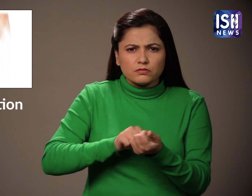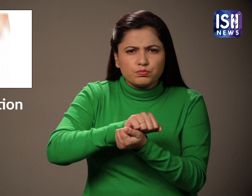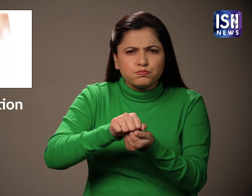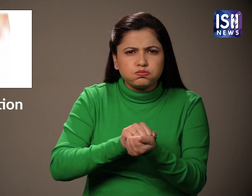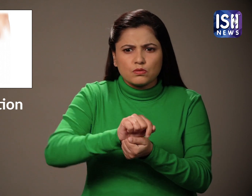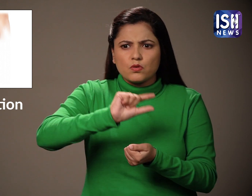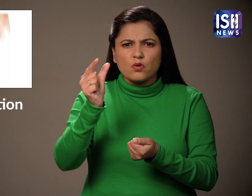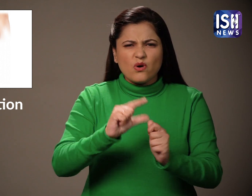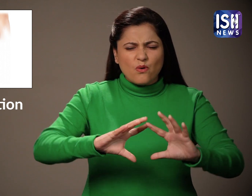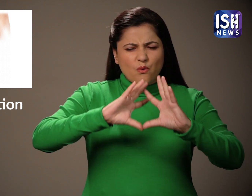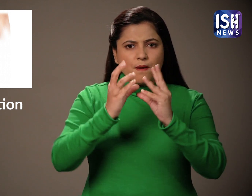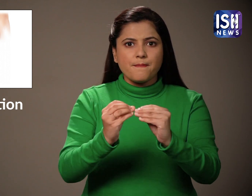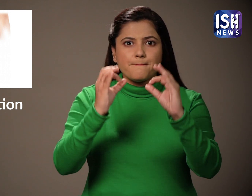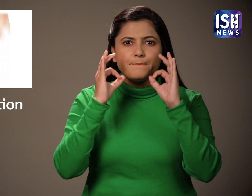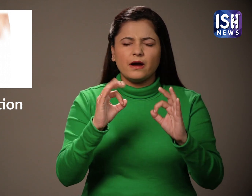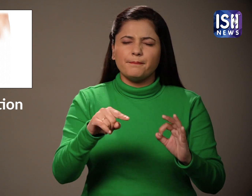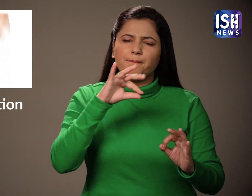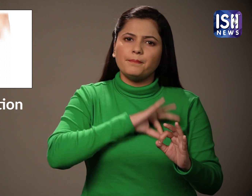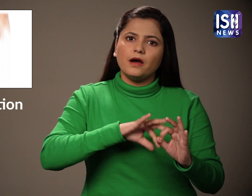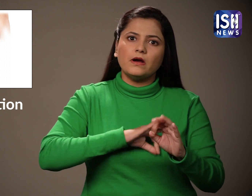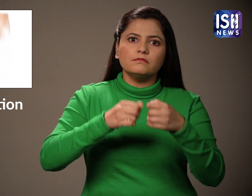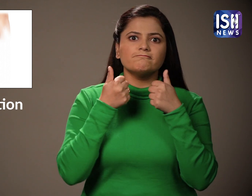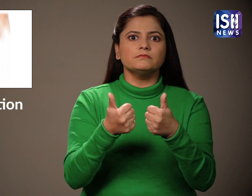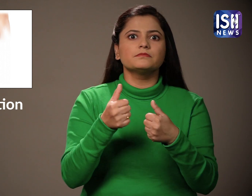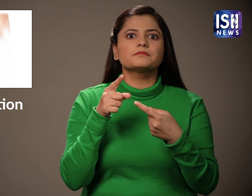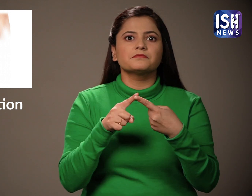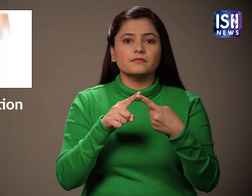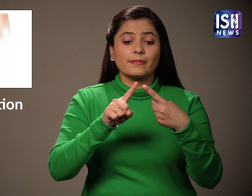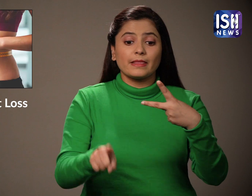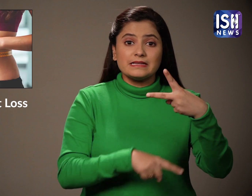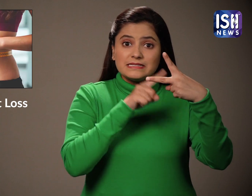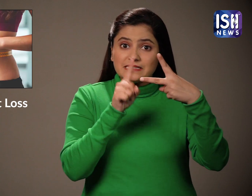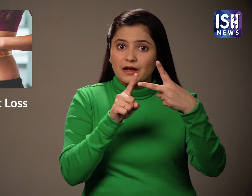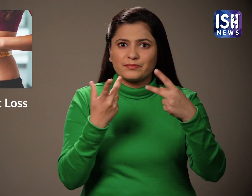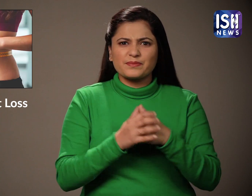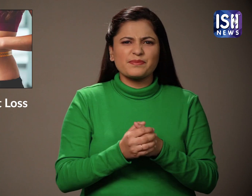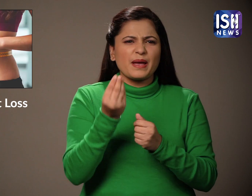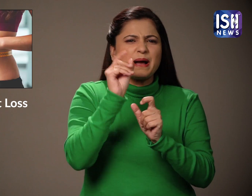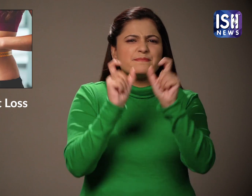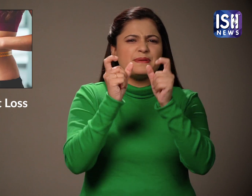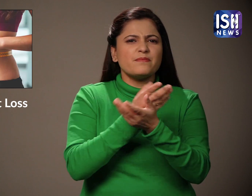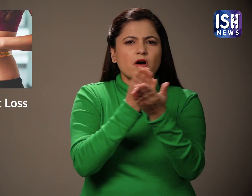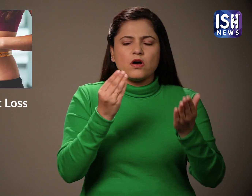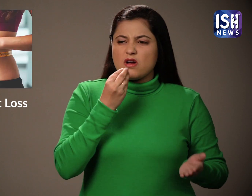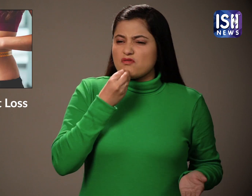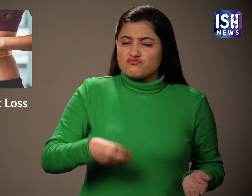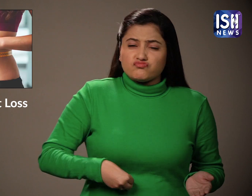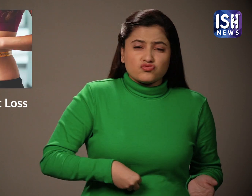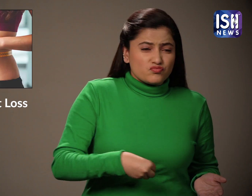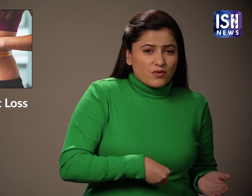यह आत के स्वास्त के लिए भी बहुत फाइदेमंद होता है लोग कुछ ना कुछ नाश्टा करते रहते हैं जिससे